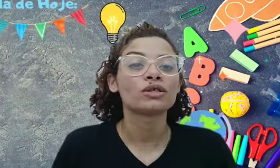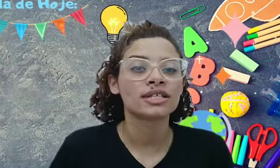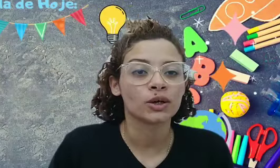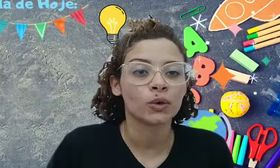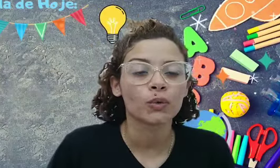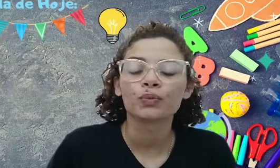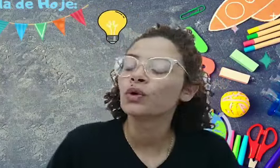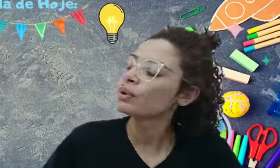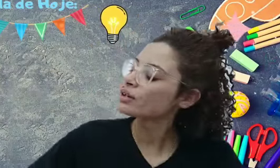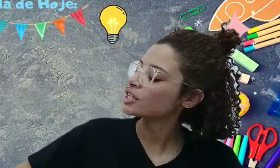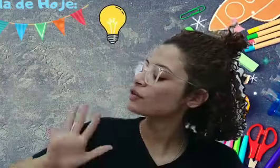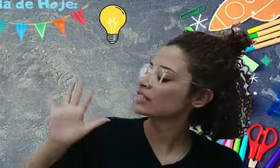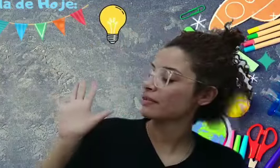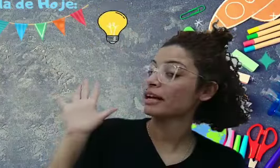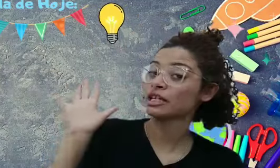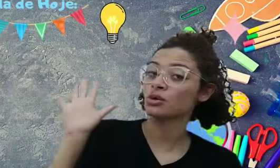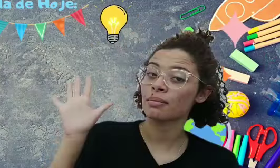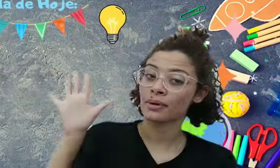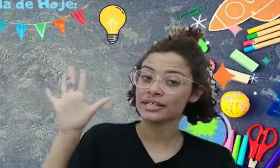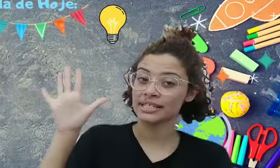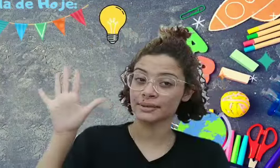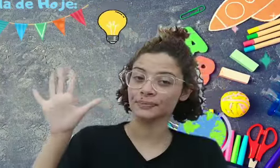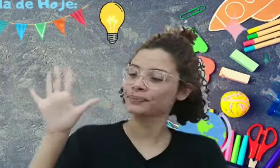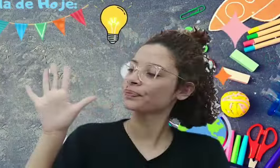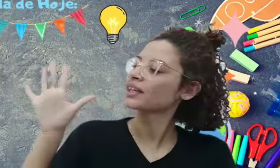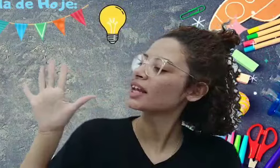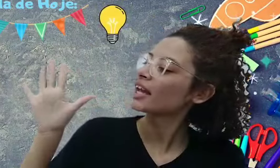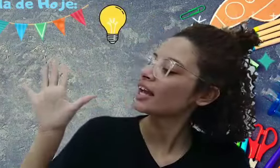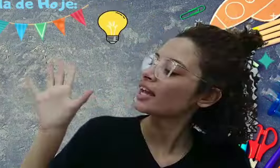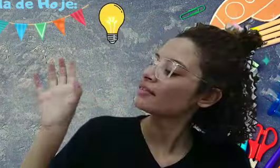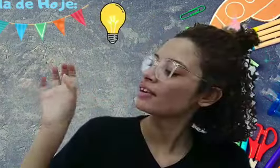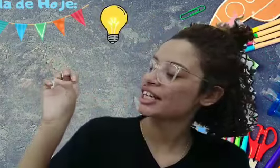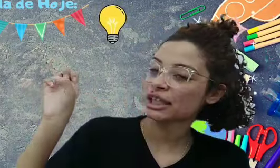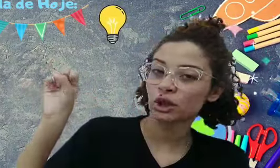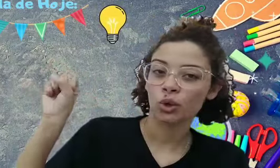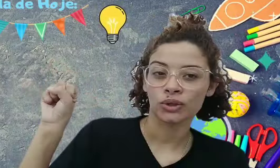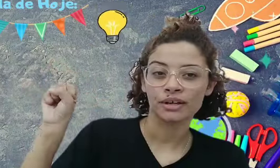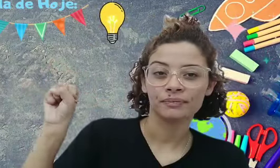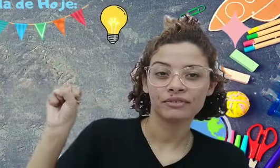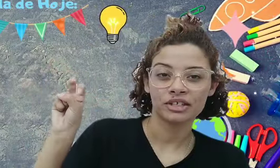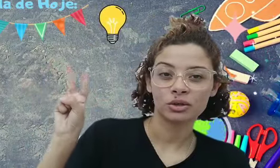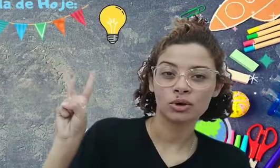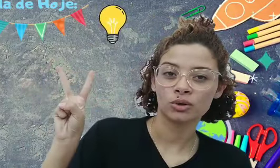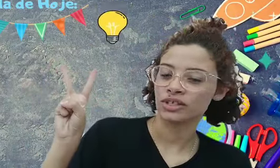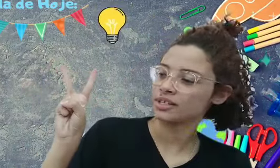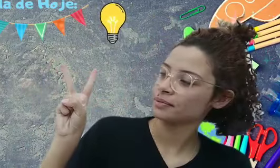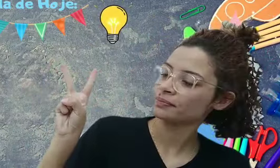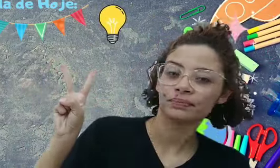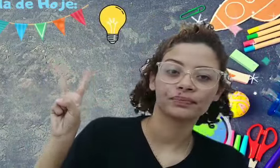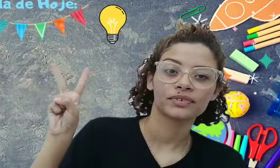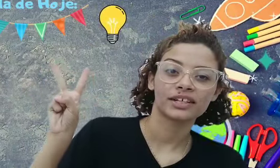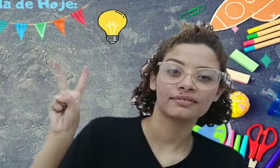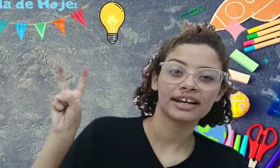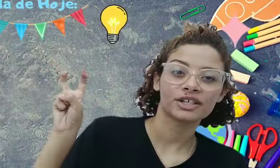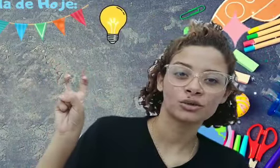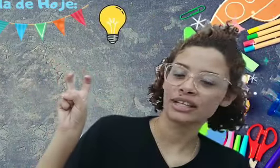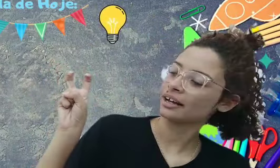5. O número 5 você vai pegar a sua mão assim, fechar toda e fazer o número 2 assim. E vai, junta.